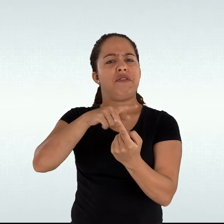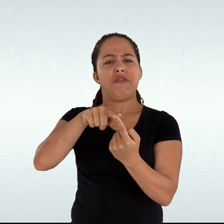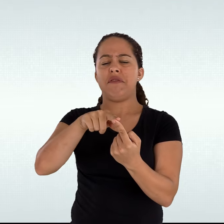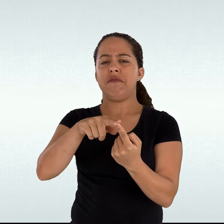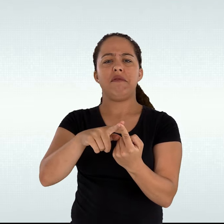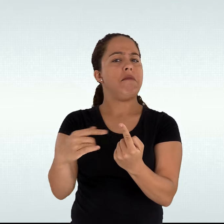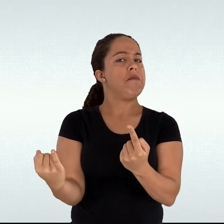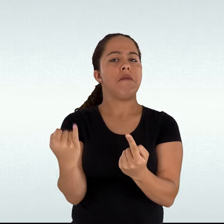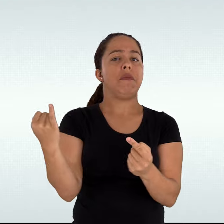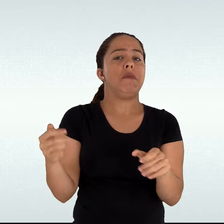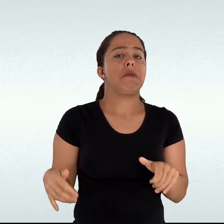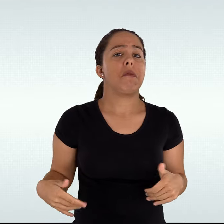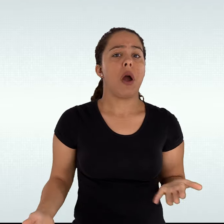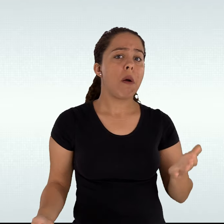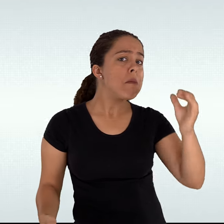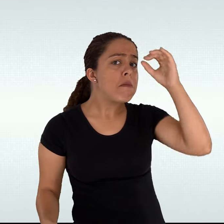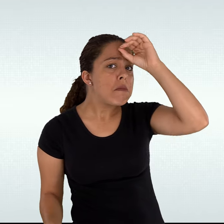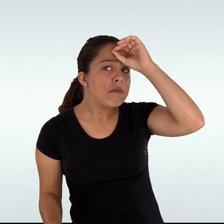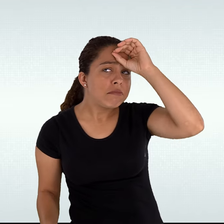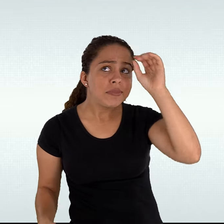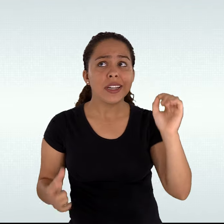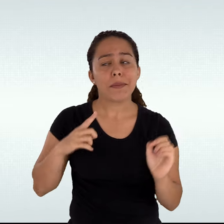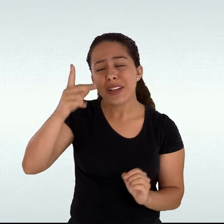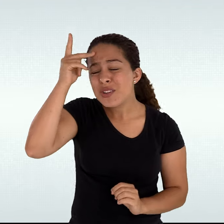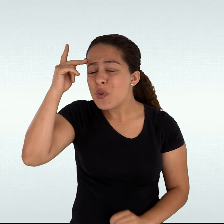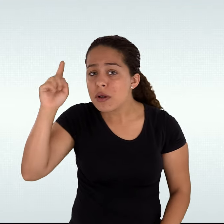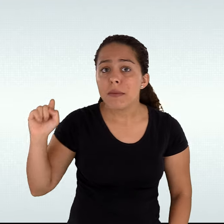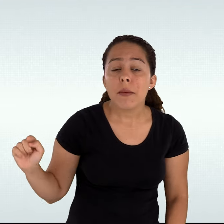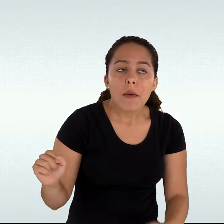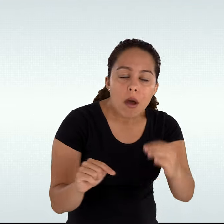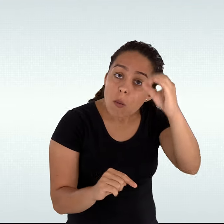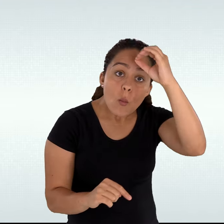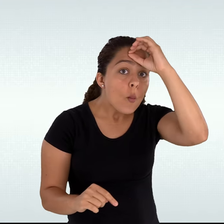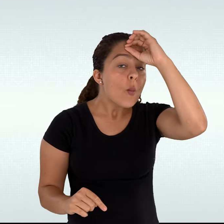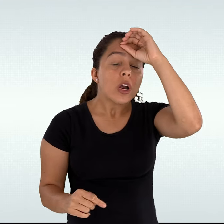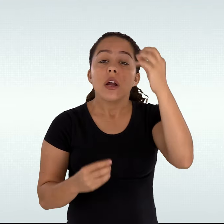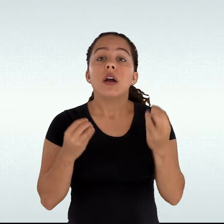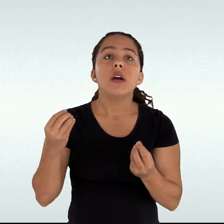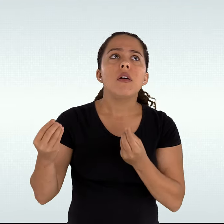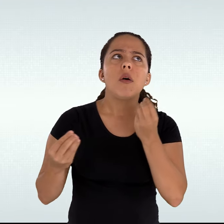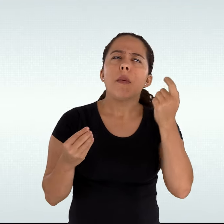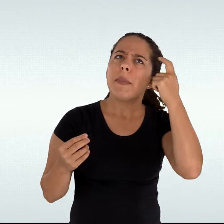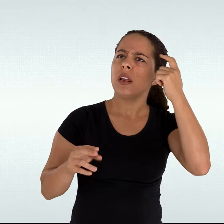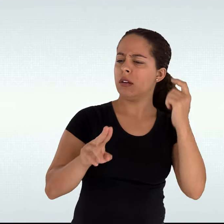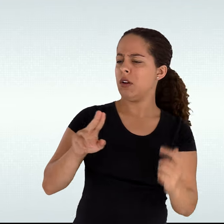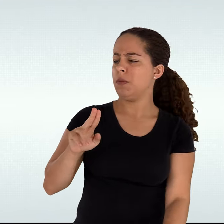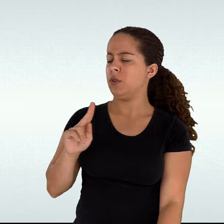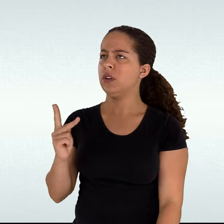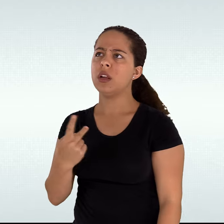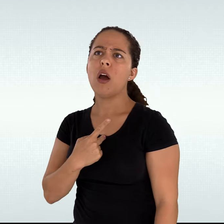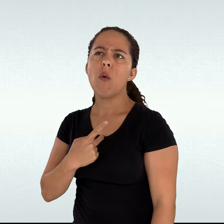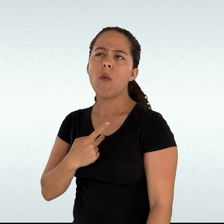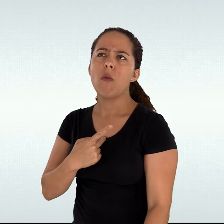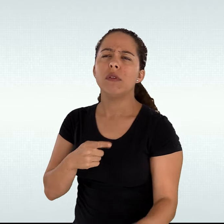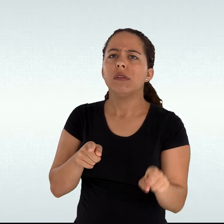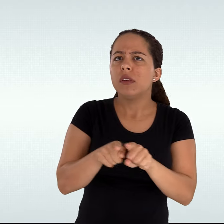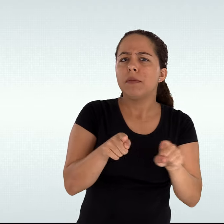modo que algumas delas ainda não enxergam a relação do termo com a história de luta pela garantia